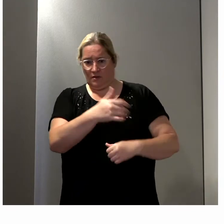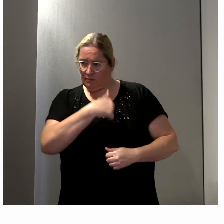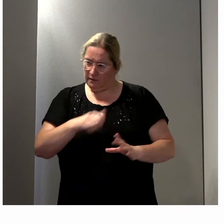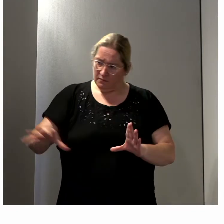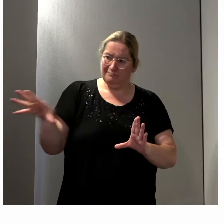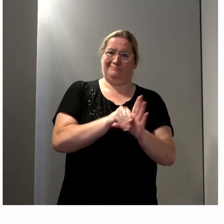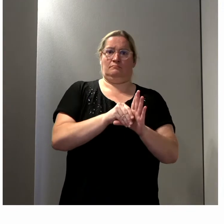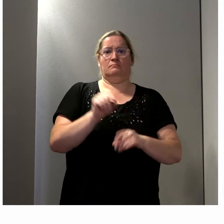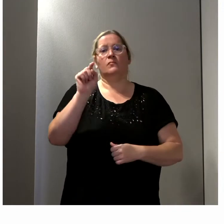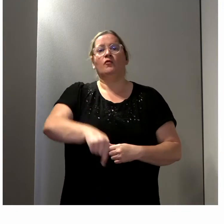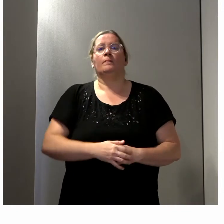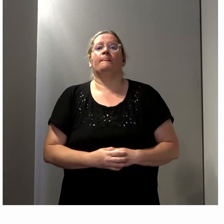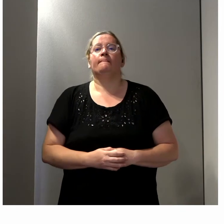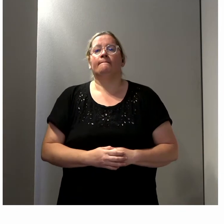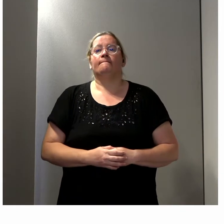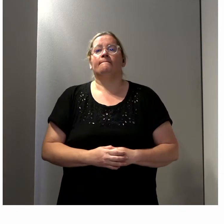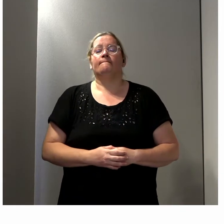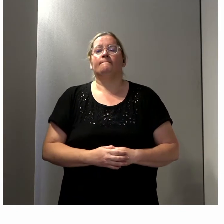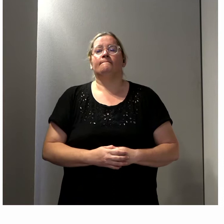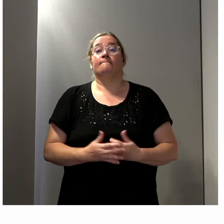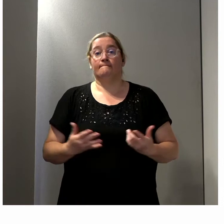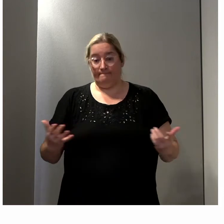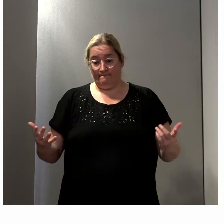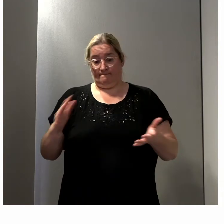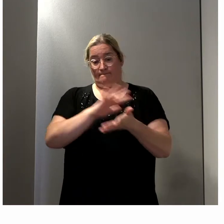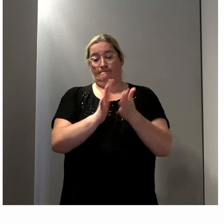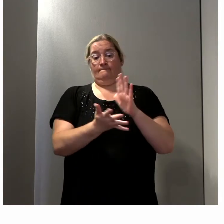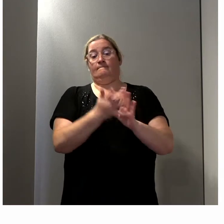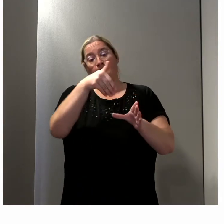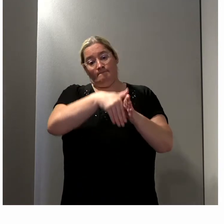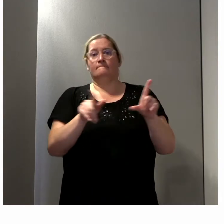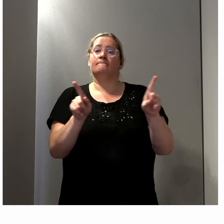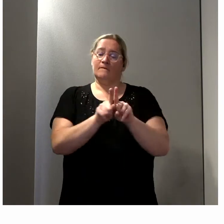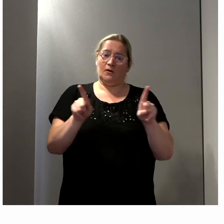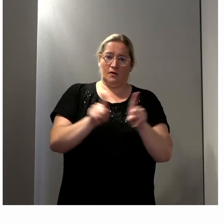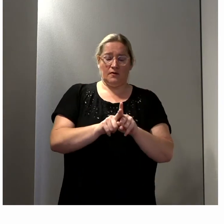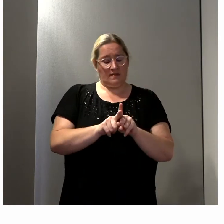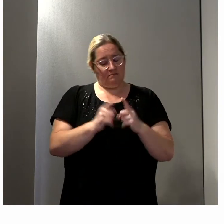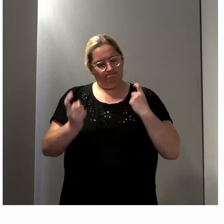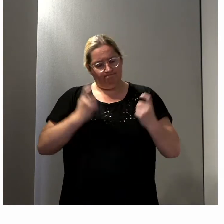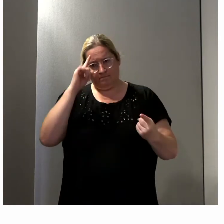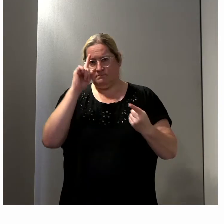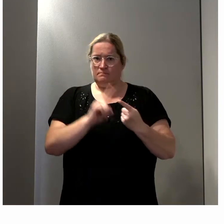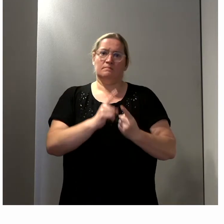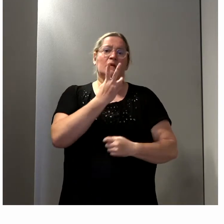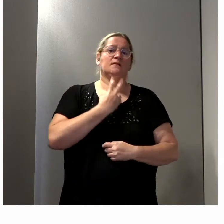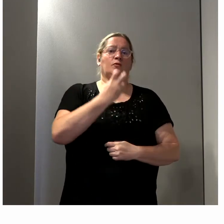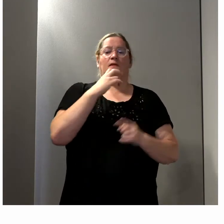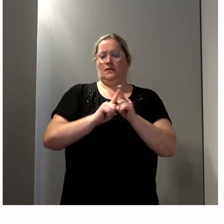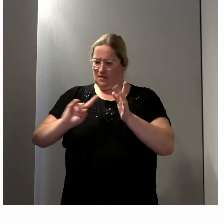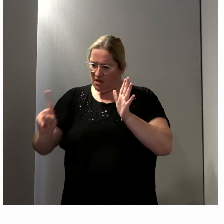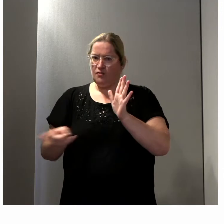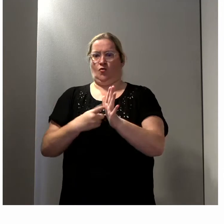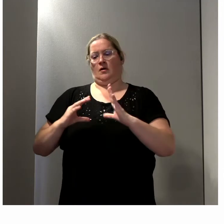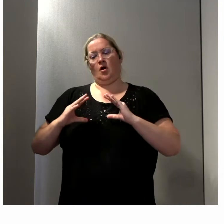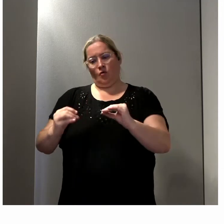'attache tout particulièrement, pas que, mais également dans cette association, aux enjeux de la citoyenneté, de'effectivité des droits par la citoyenneté